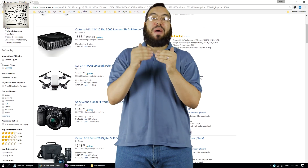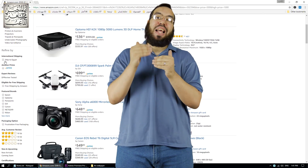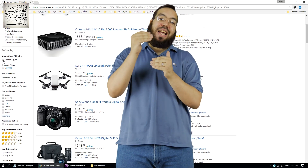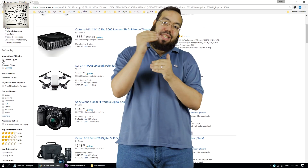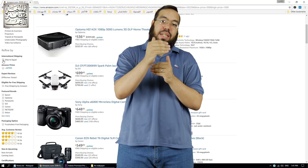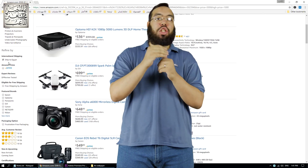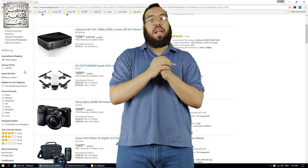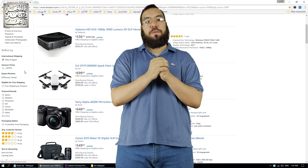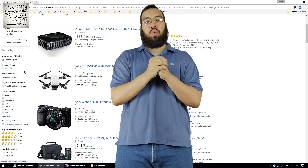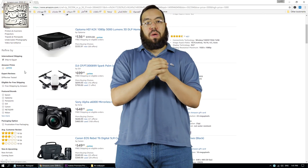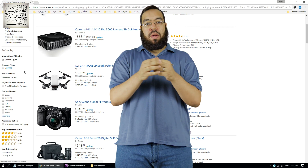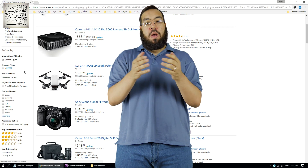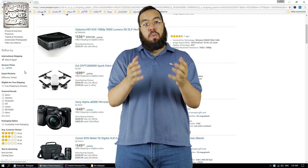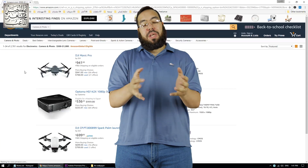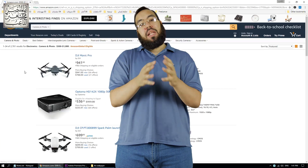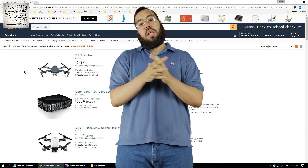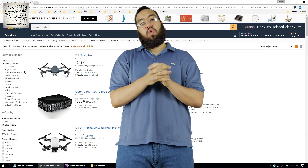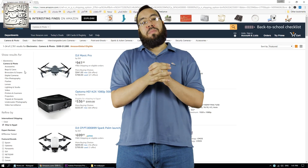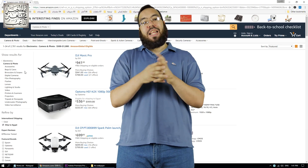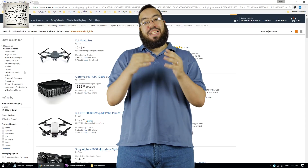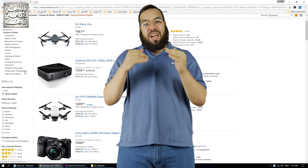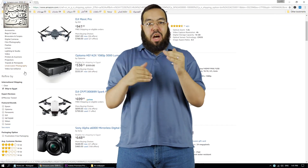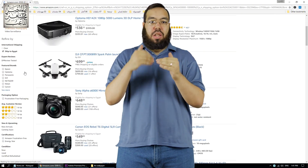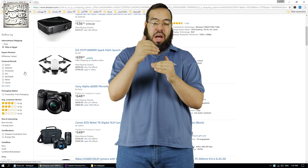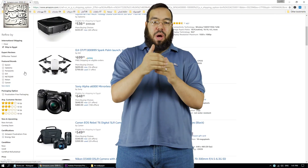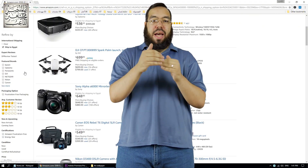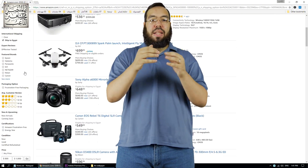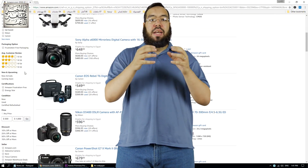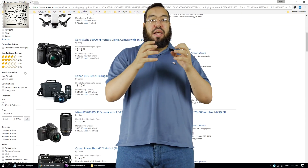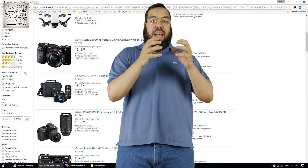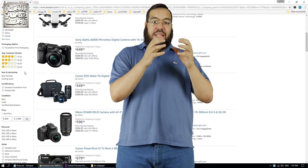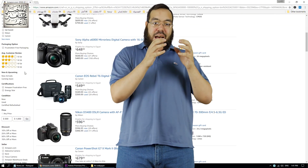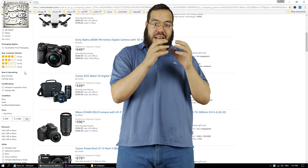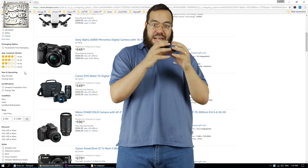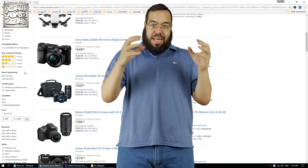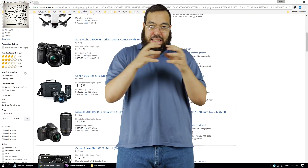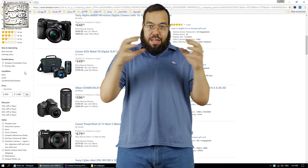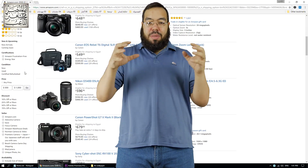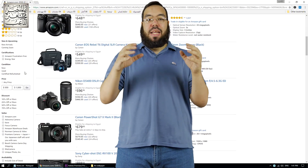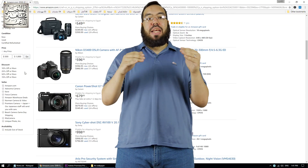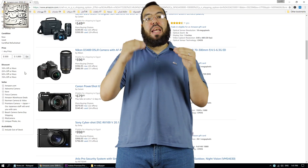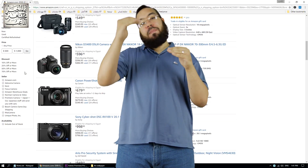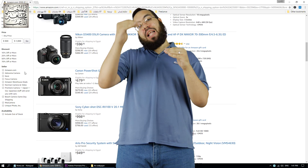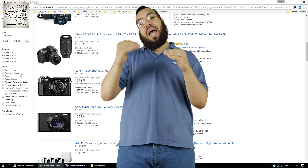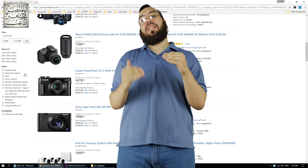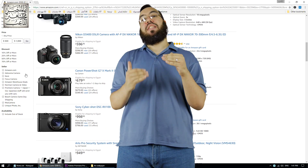متعديش الف دولار ممكن انت اتكون ميزانيتك اكتر او اقل. انت على اساس الميزانية بتحدد